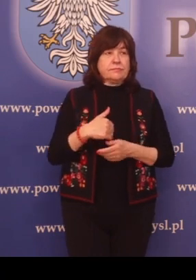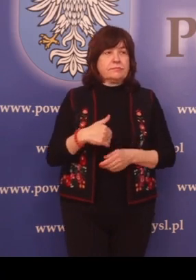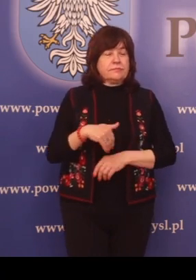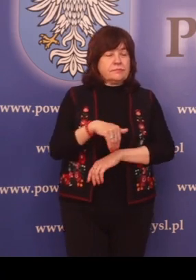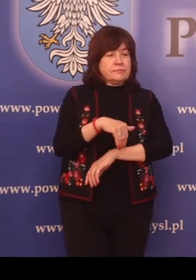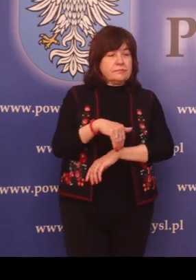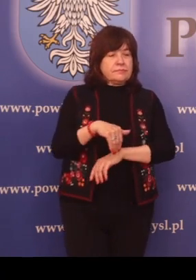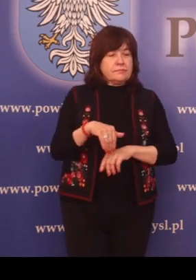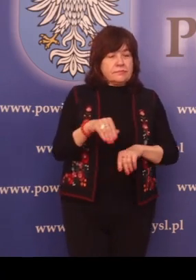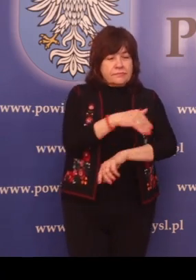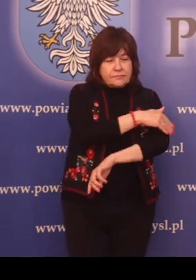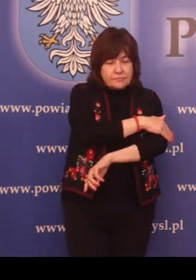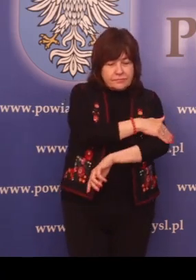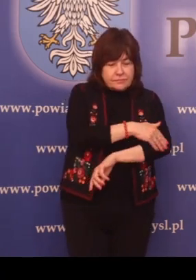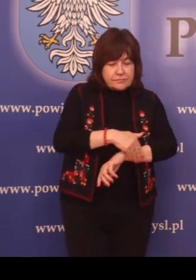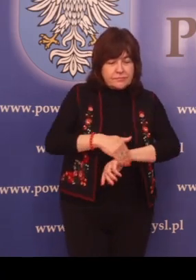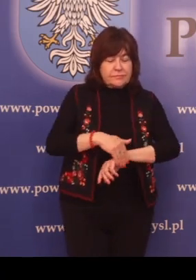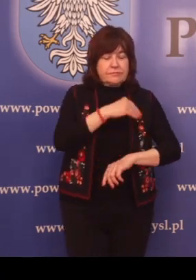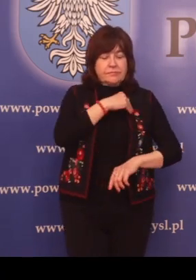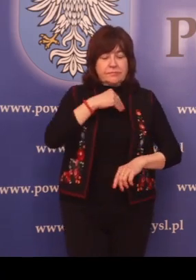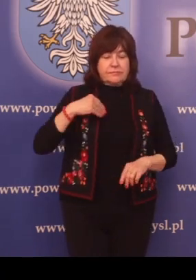-ukraińska granica państwa.